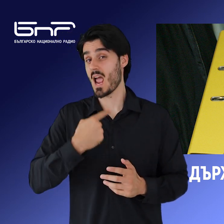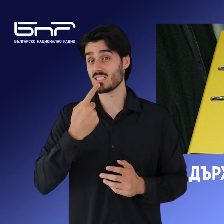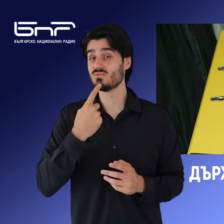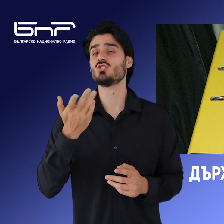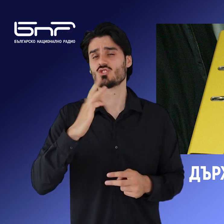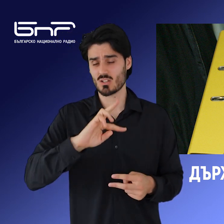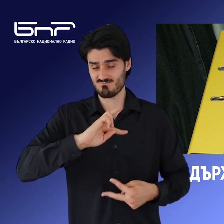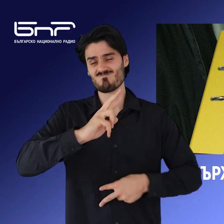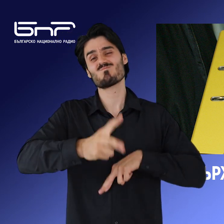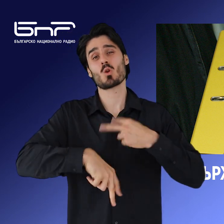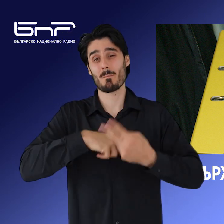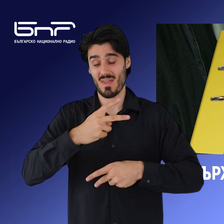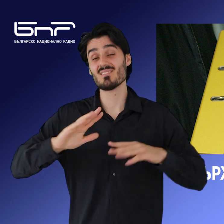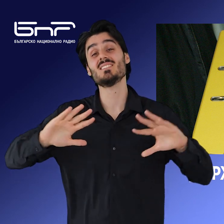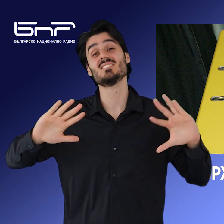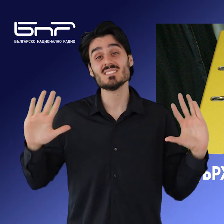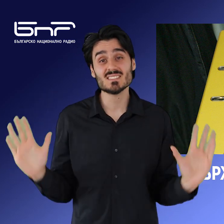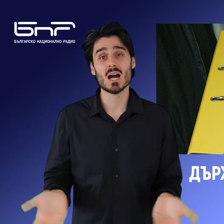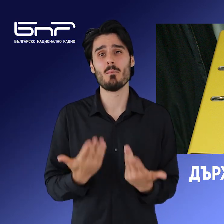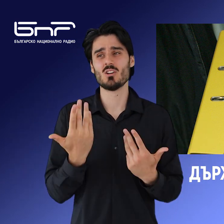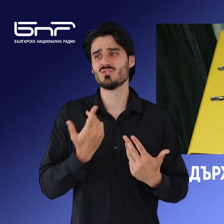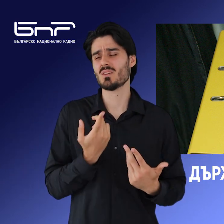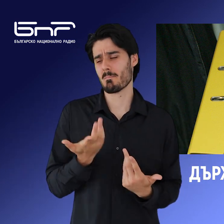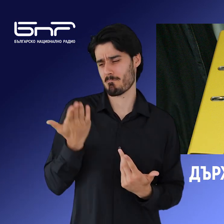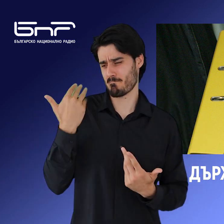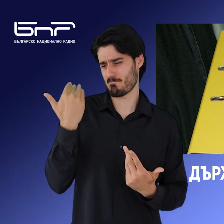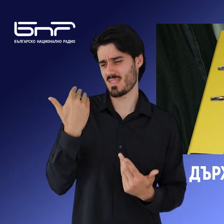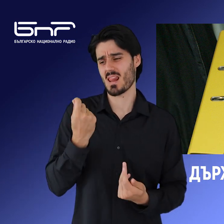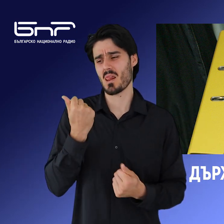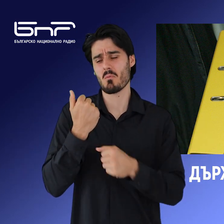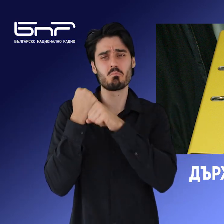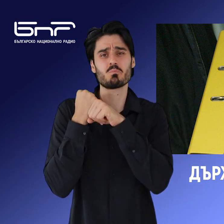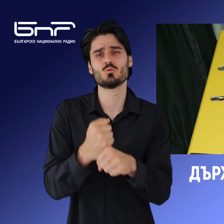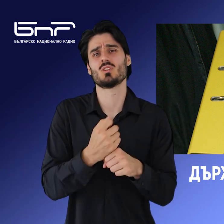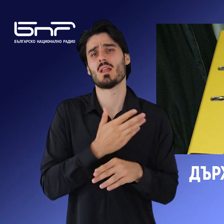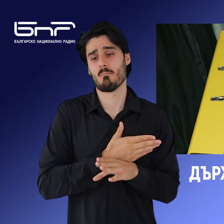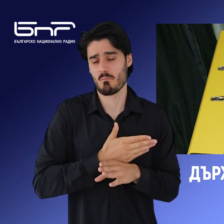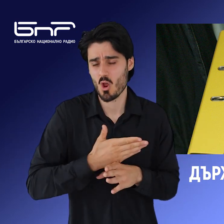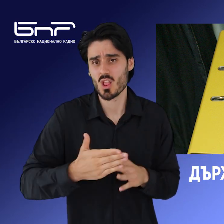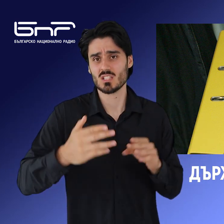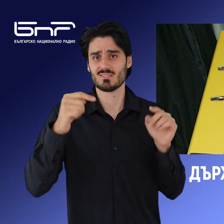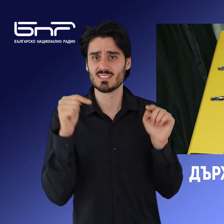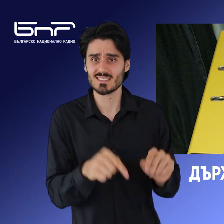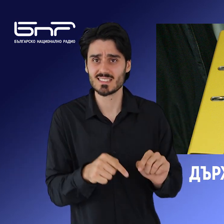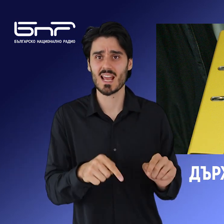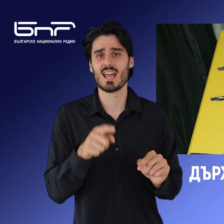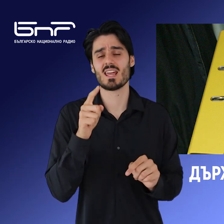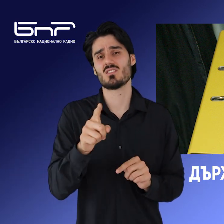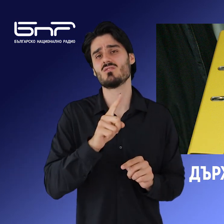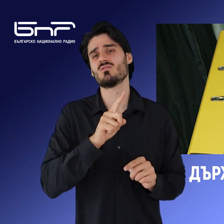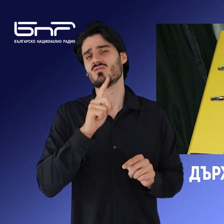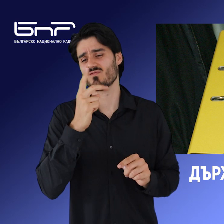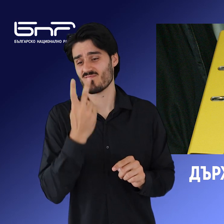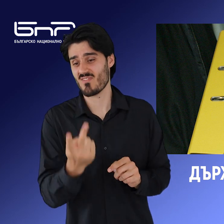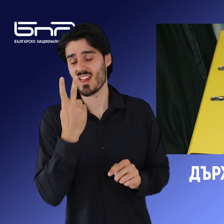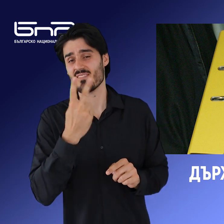еволюция, която започна с миналия бюджет. Продължава се в този и в 2024-та. При нас беше